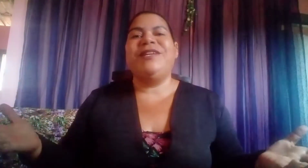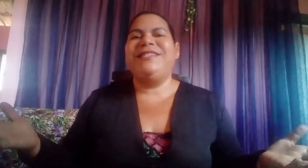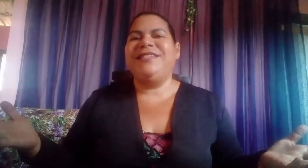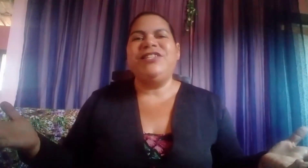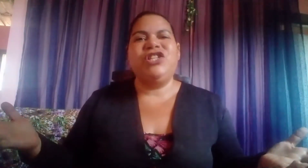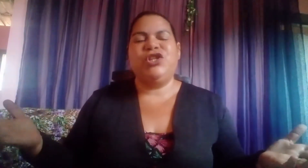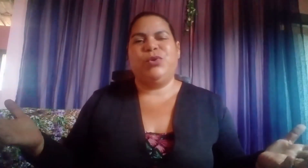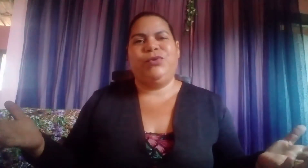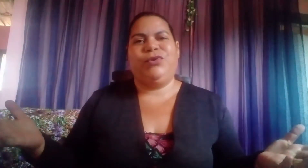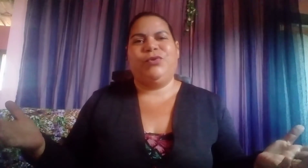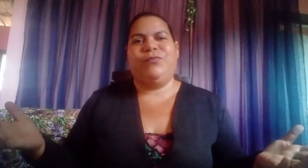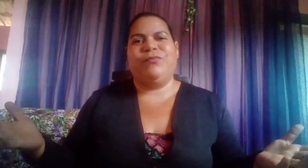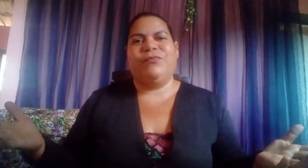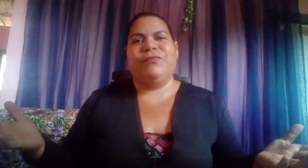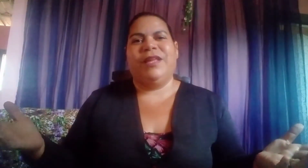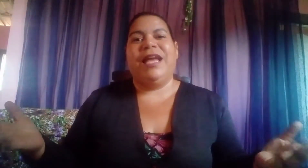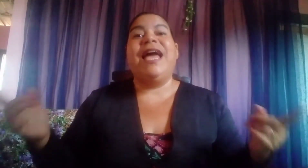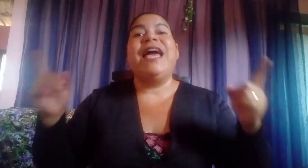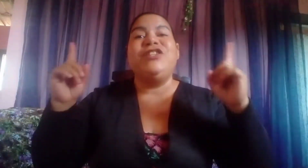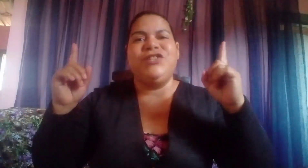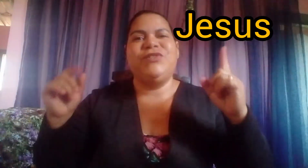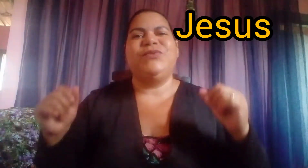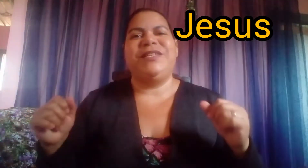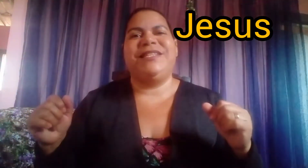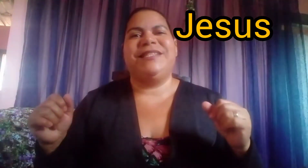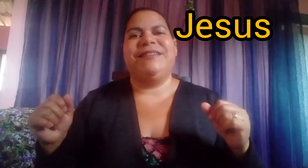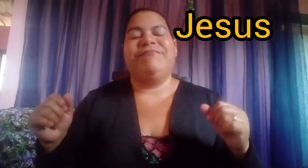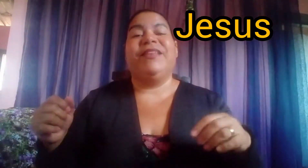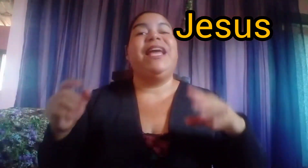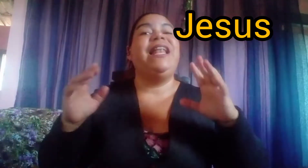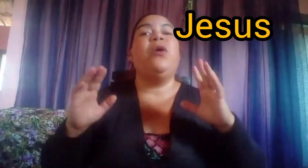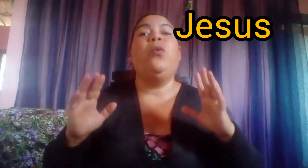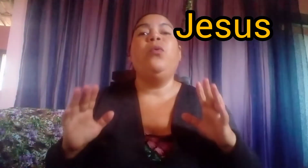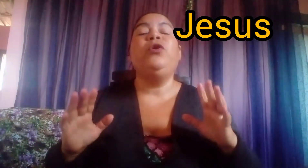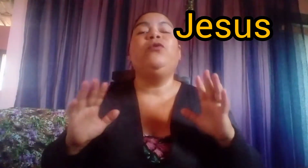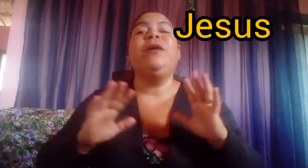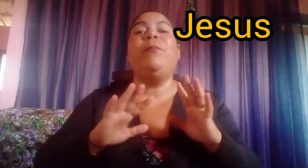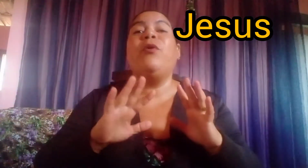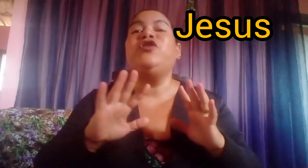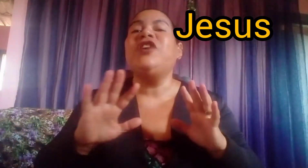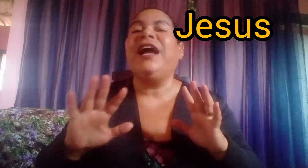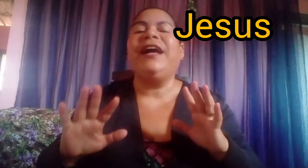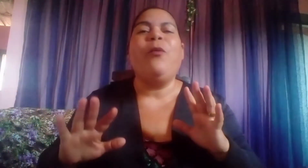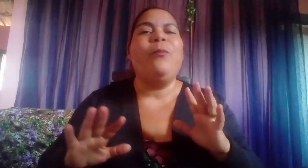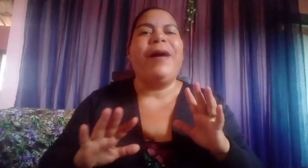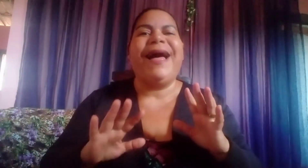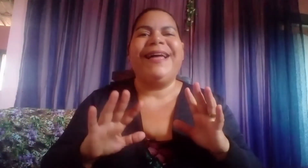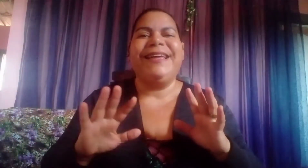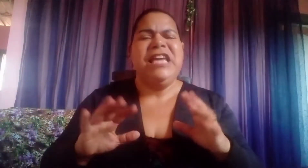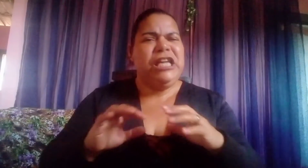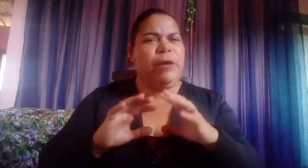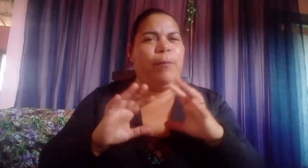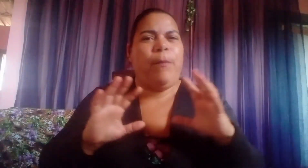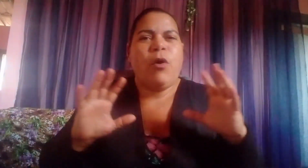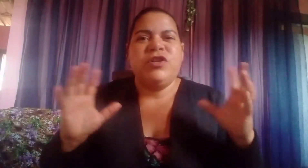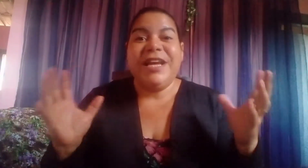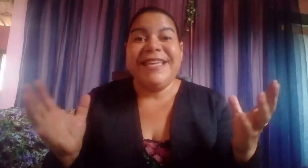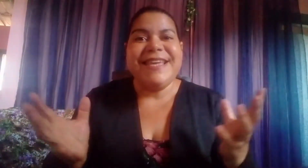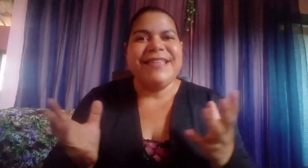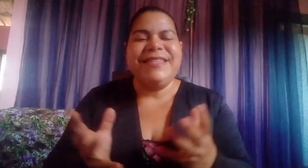existe outro. É Jesus. Ele é o único que pode acalmar, que pode aquietar.